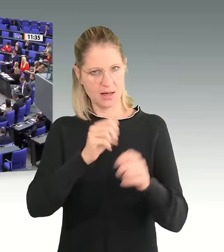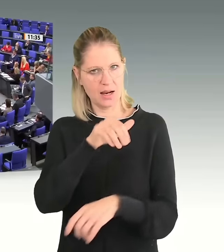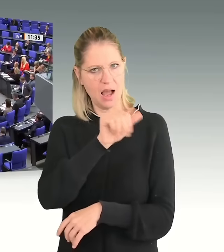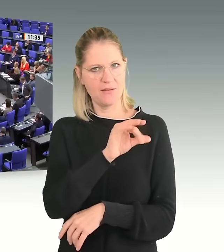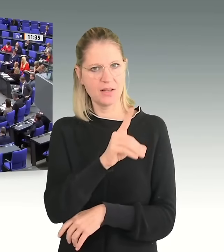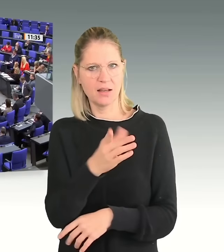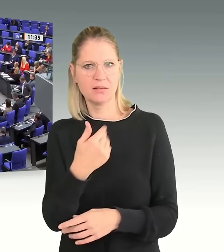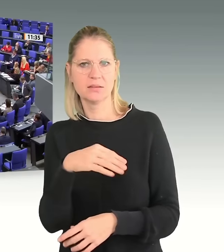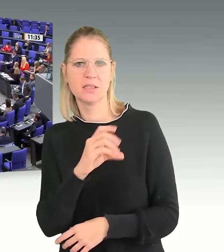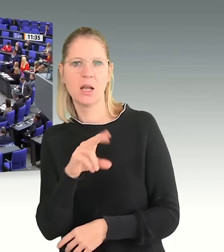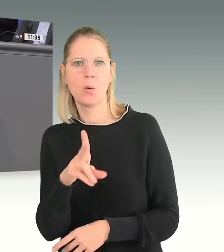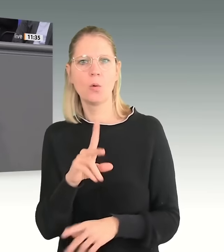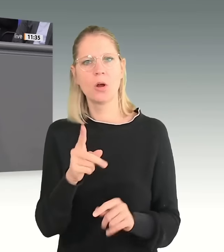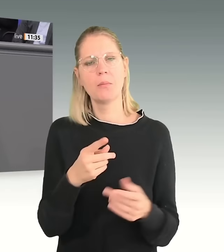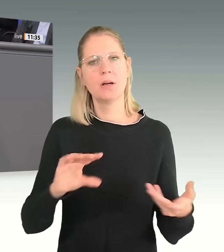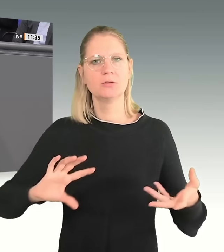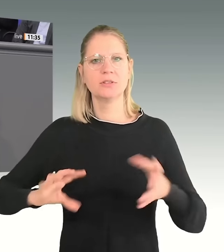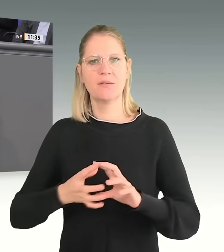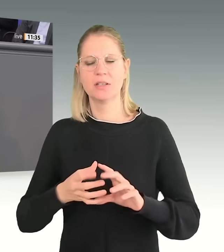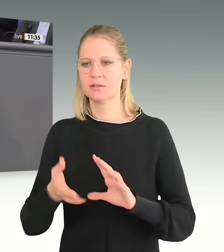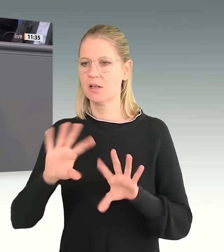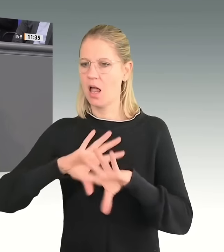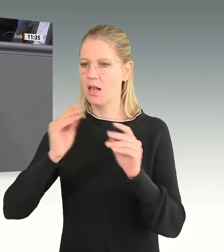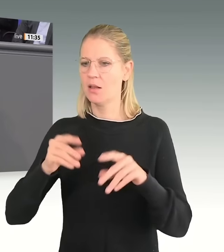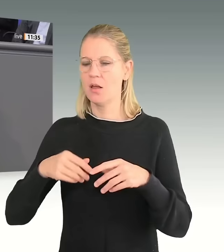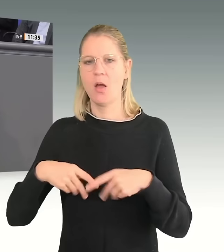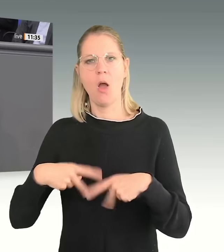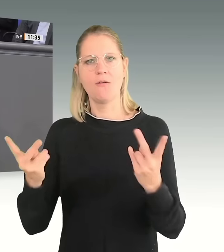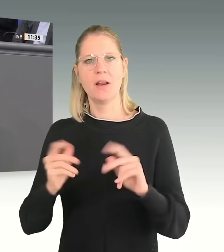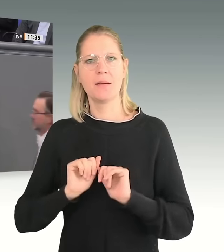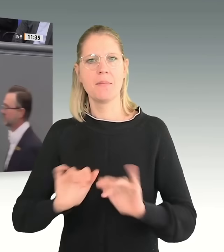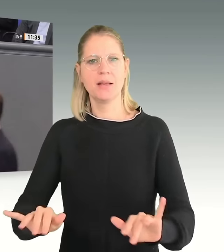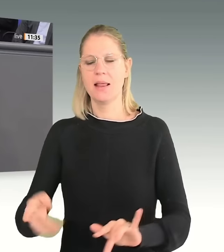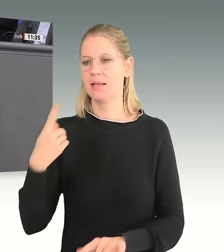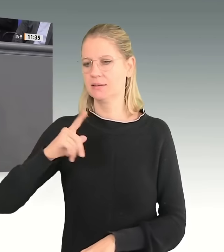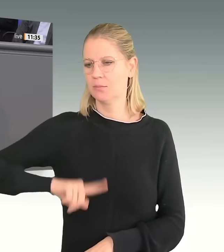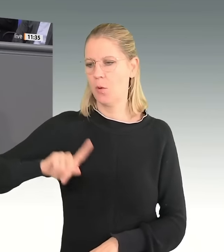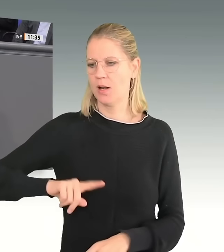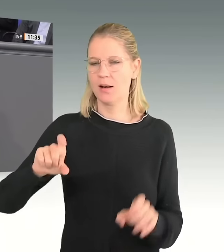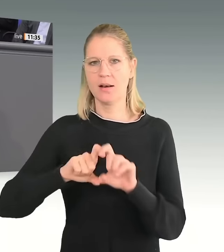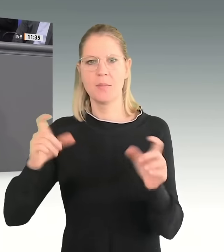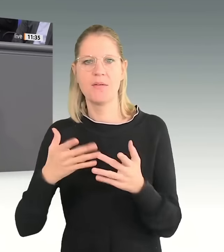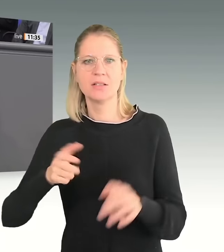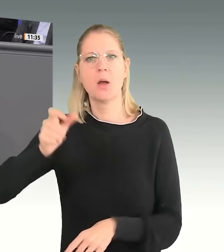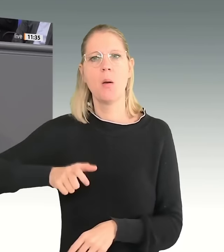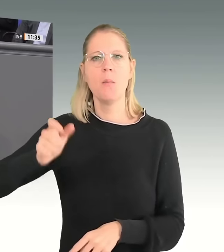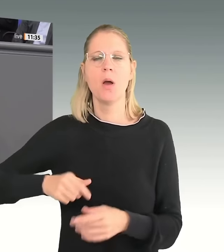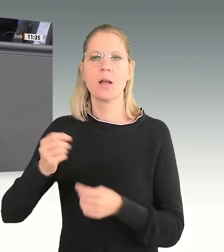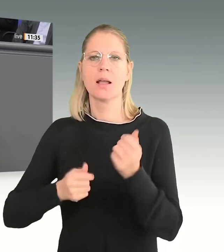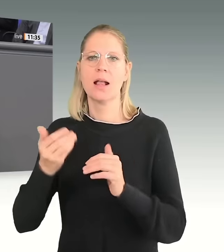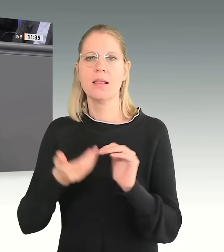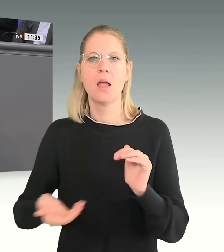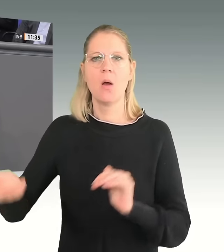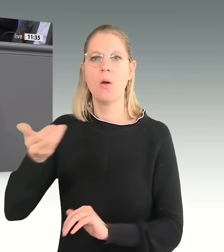Diskussion in den öffentlichen Medien hier im Parlament. Es ging in den letzten Monaten nicht wenig darum, die Bürgergelderhöhung, um die